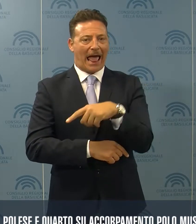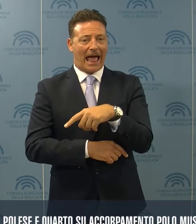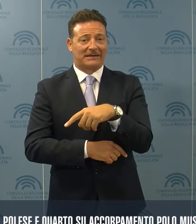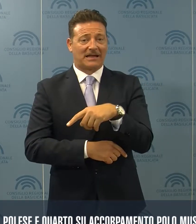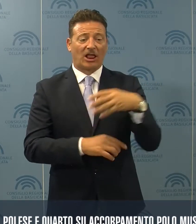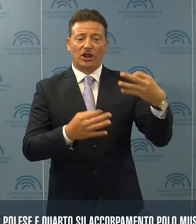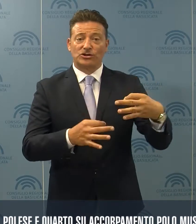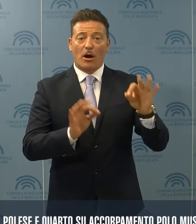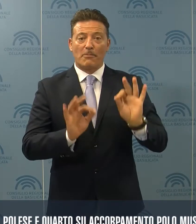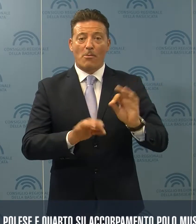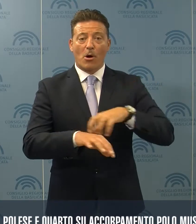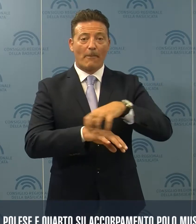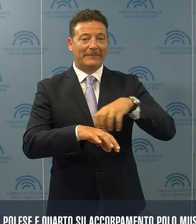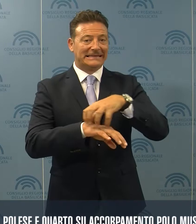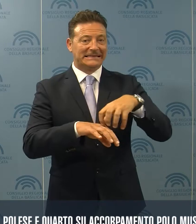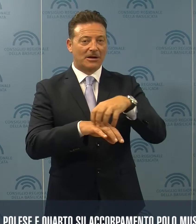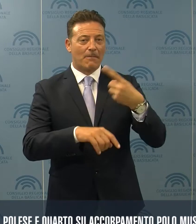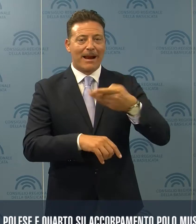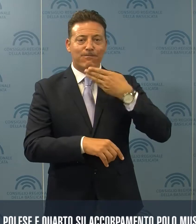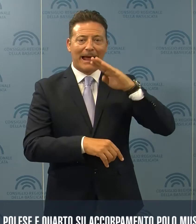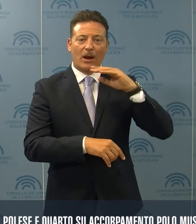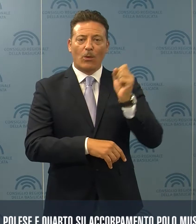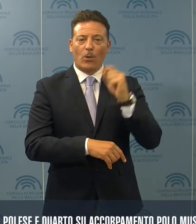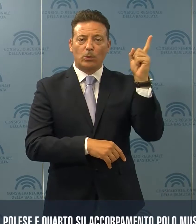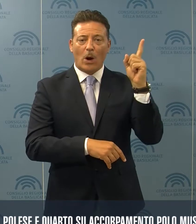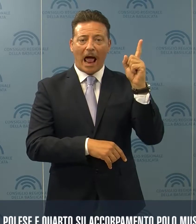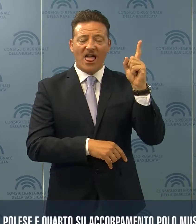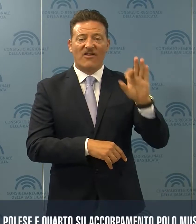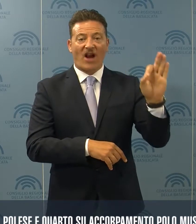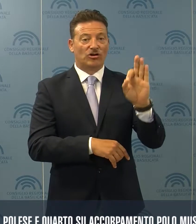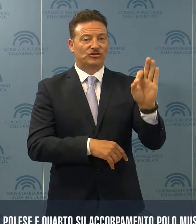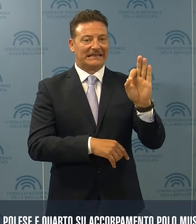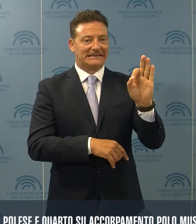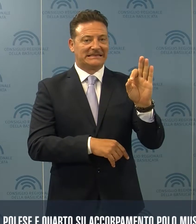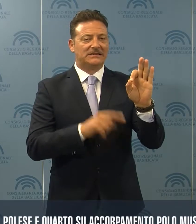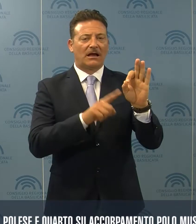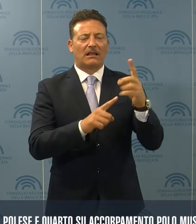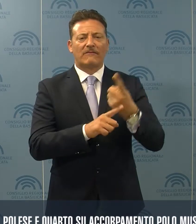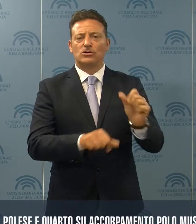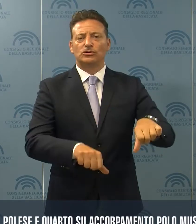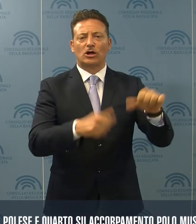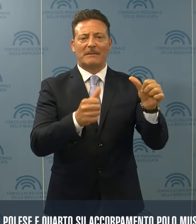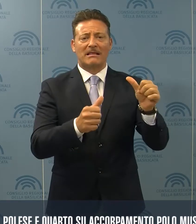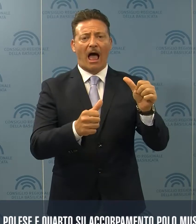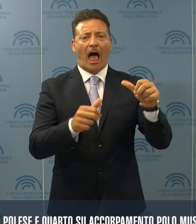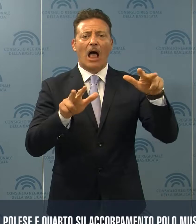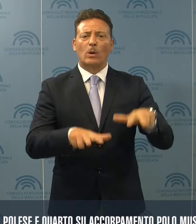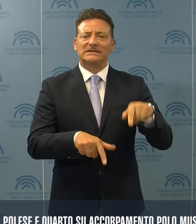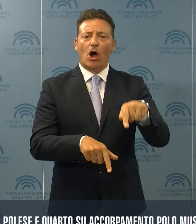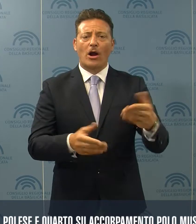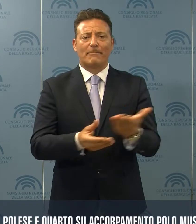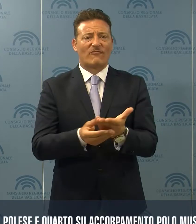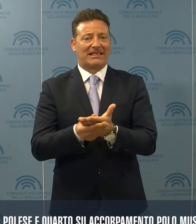decisione del ministro per i beni culturali Franceschini di sospendere l'attuazione del